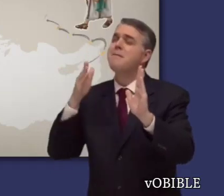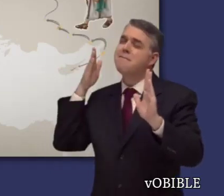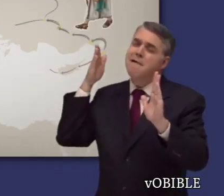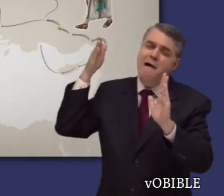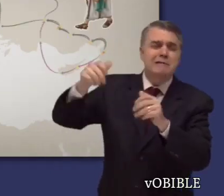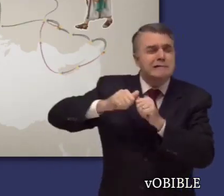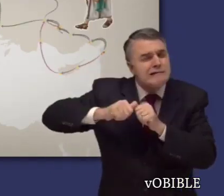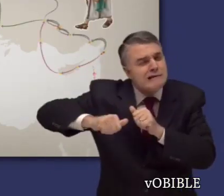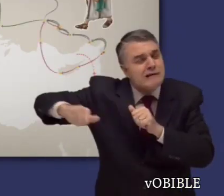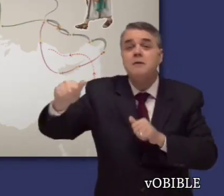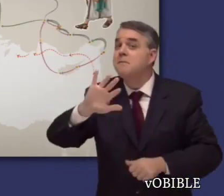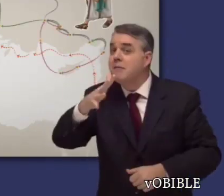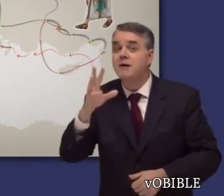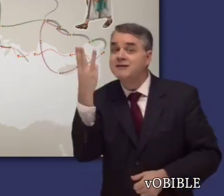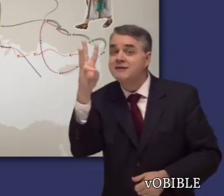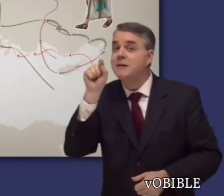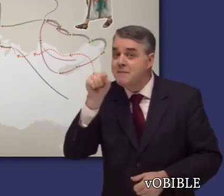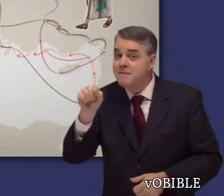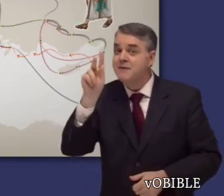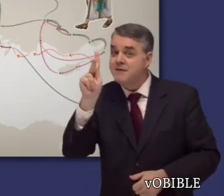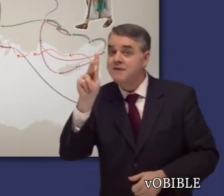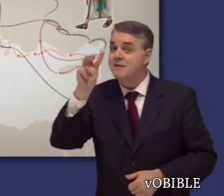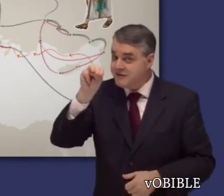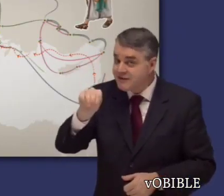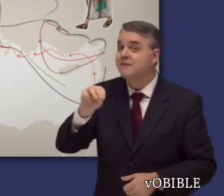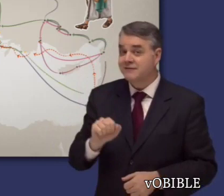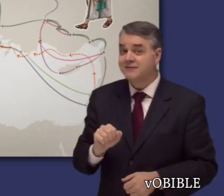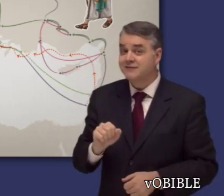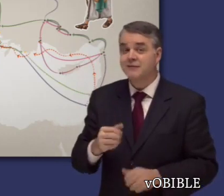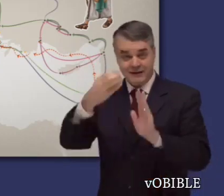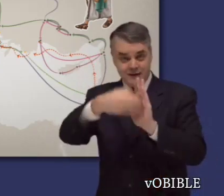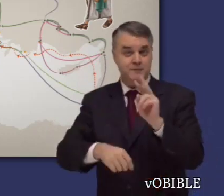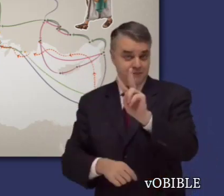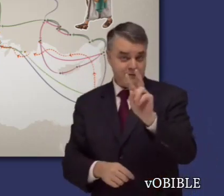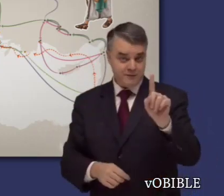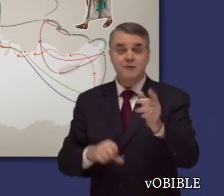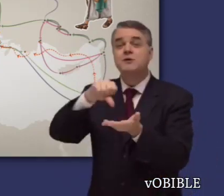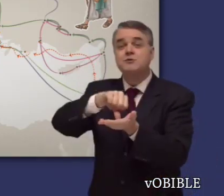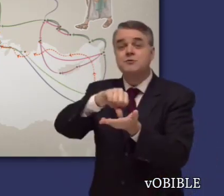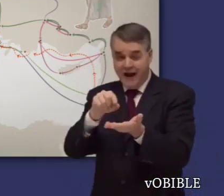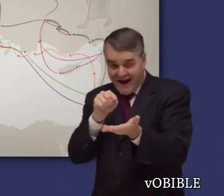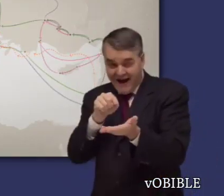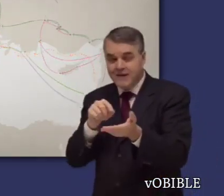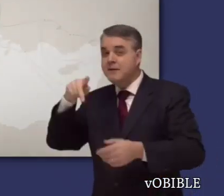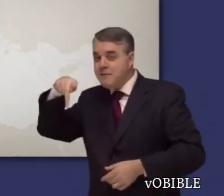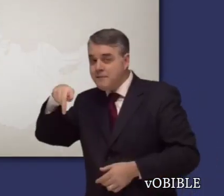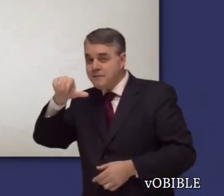Según el relato de hechos, se calcula que viajó unos 16,000 kilómetros, unas 10,000 millas.